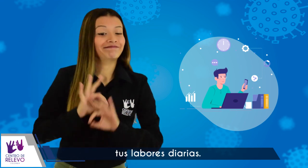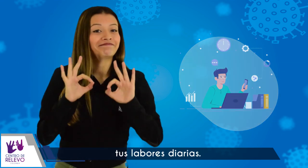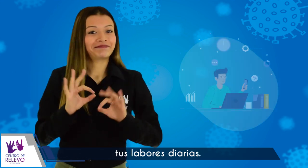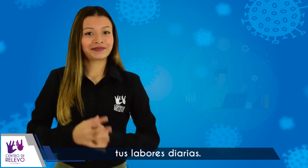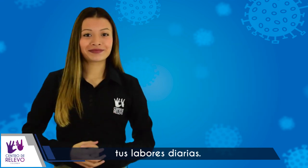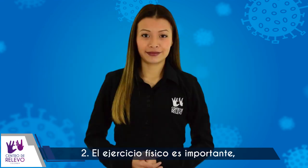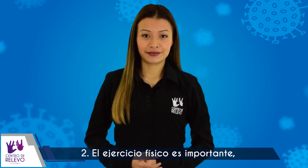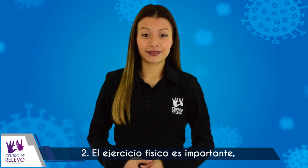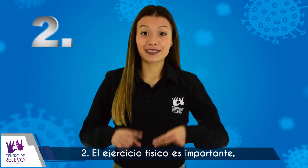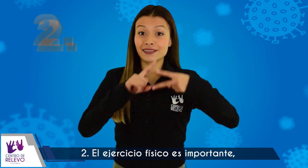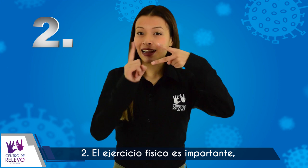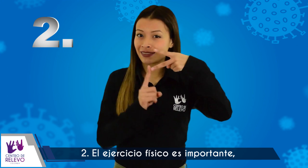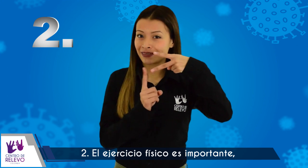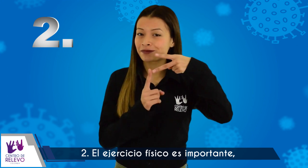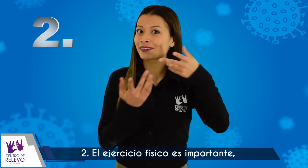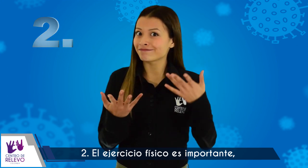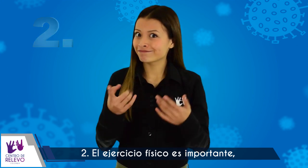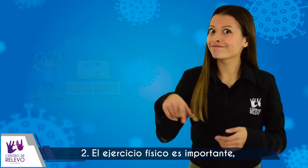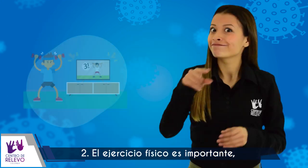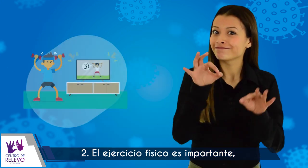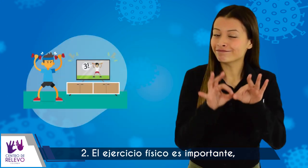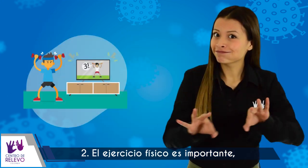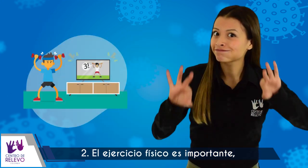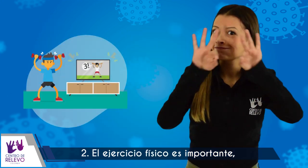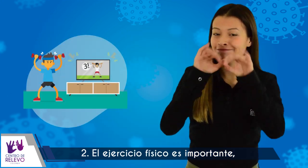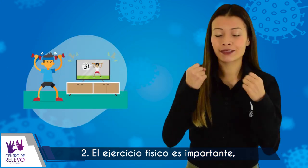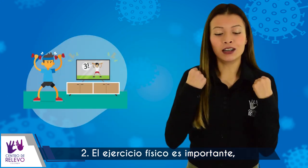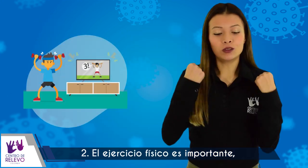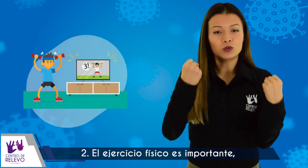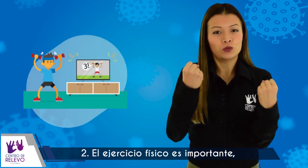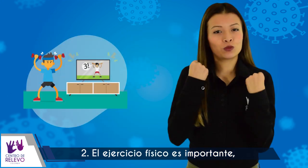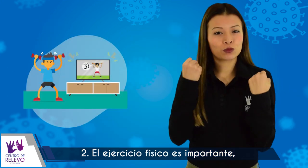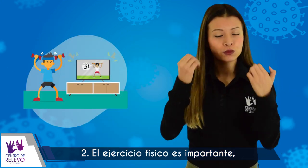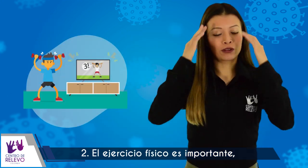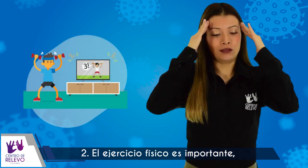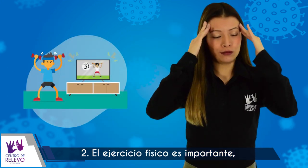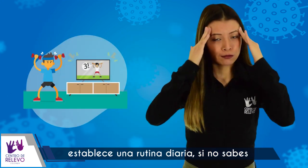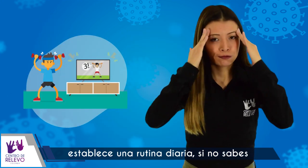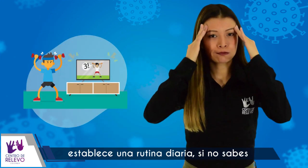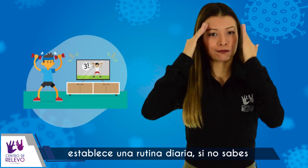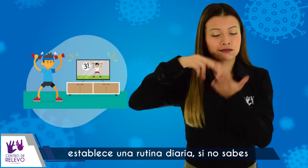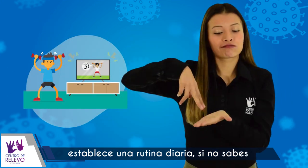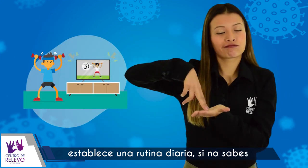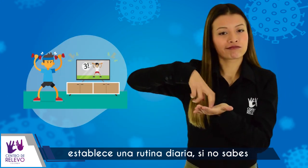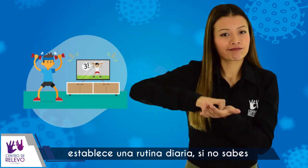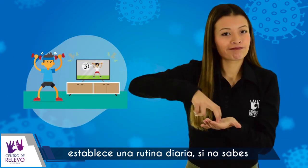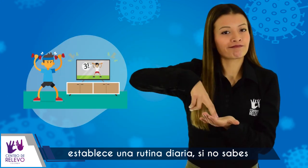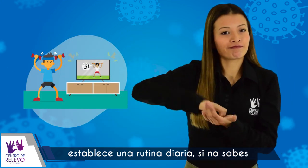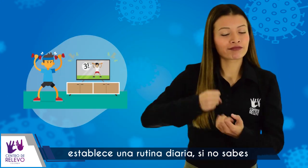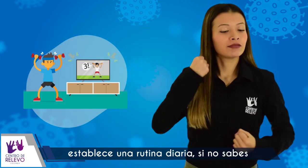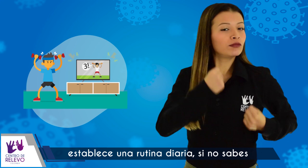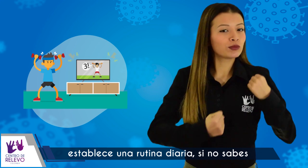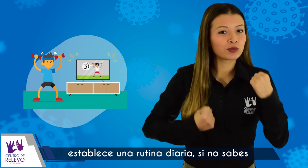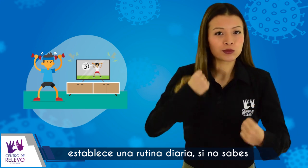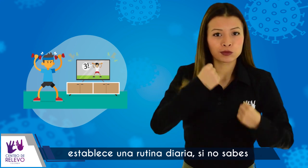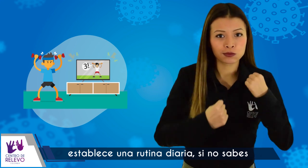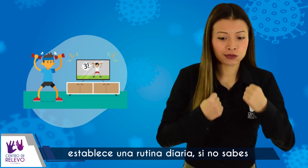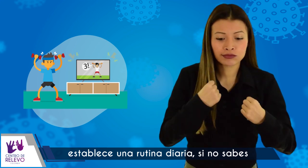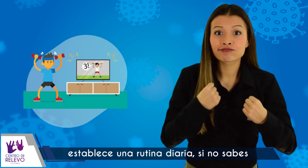tus labores diarias. 2. El ejercicio físico es importante. Establece una rutina diaria. Si